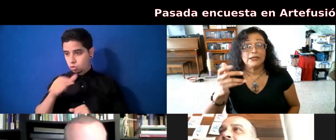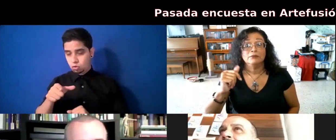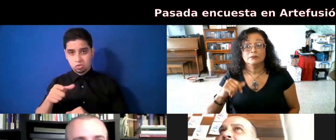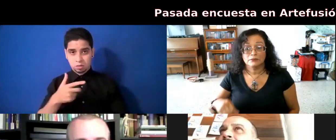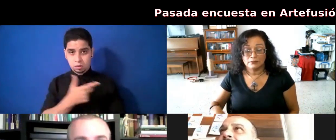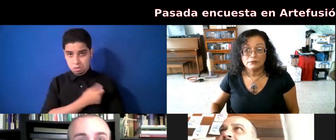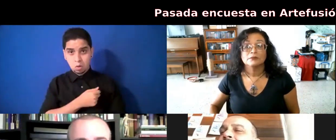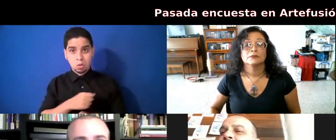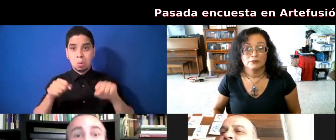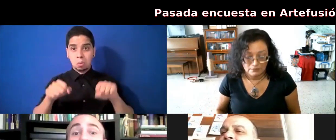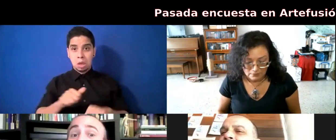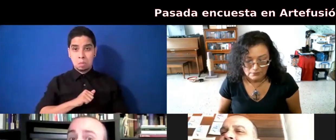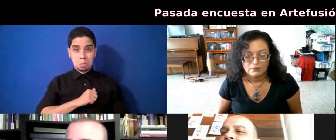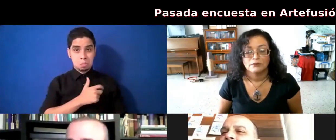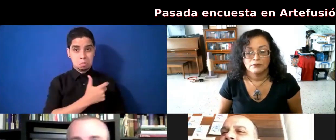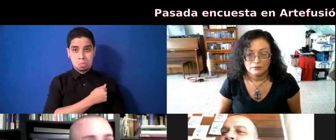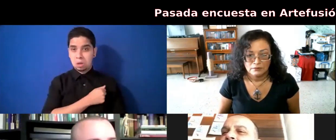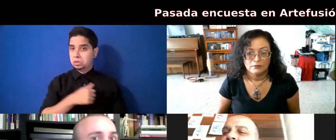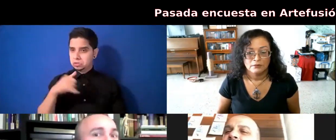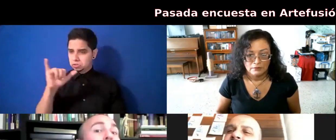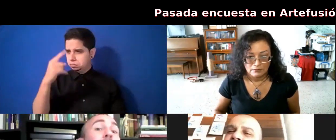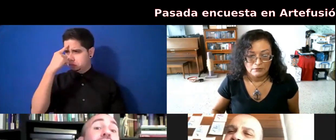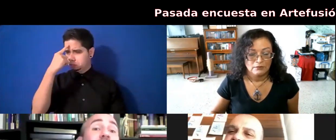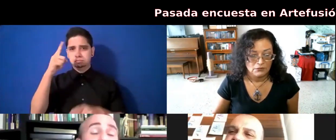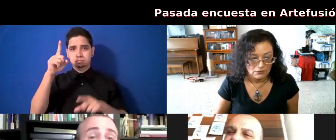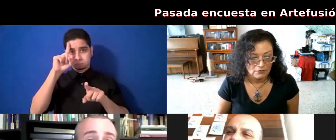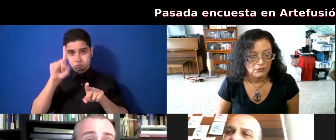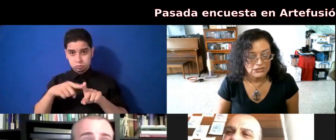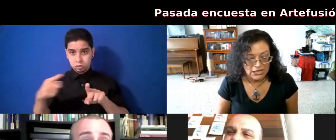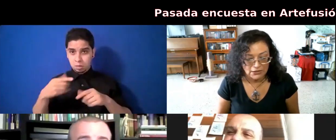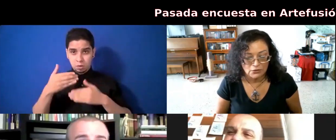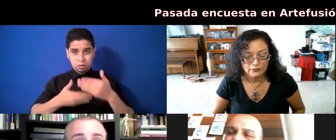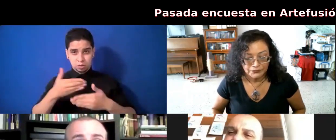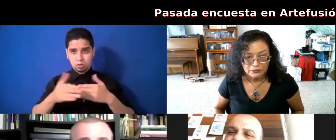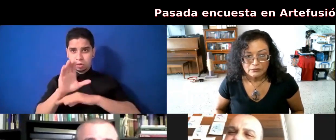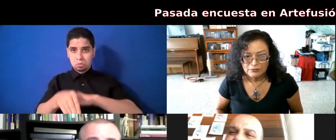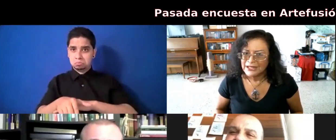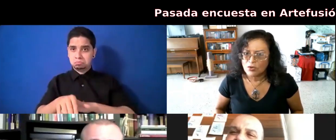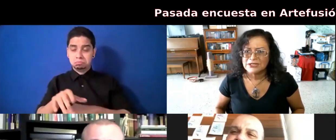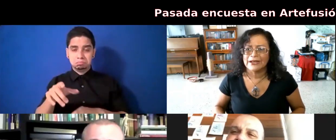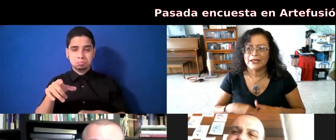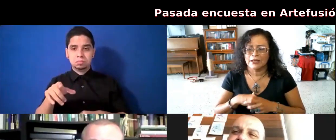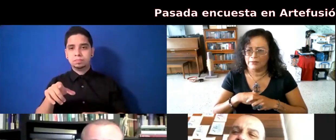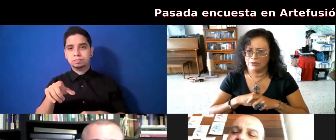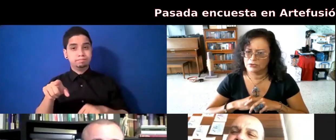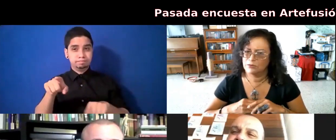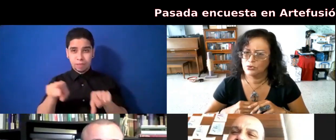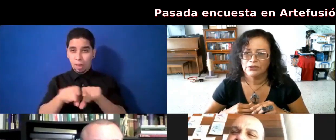voluntariamente. Claro. Y aún así no está de acuerdo que el proceso sea compulsorio. Exacto. Es una cosa muy,